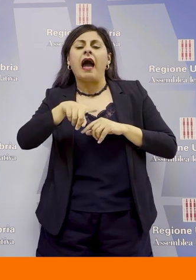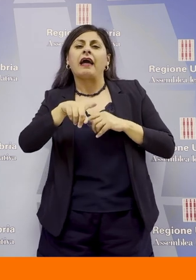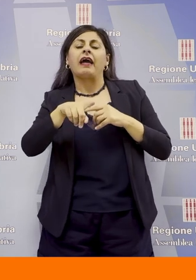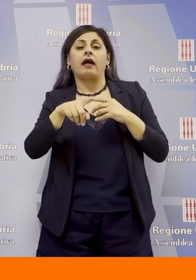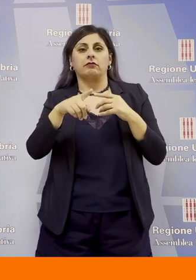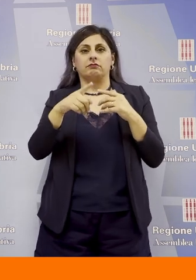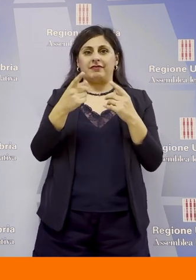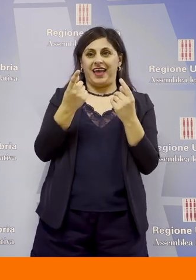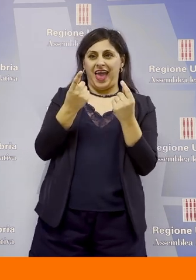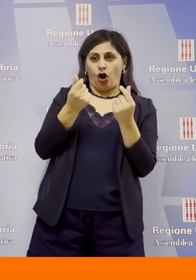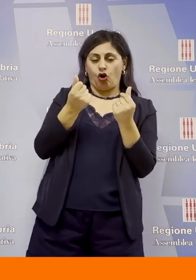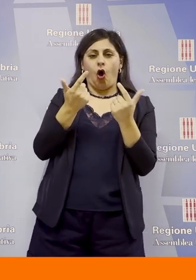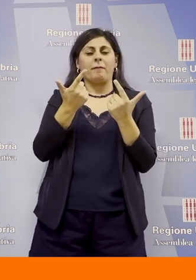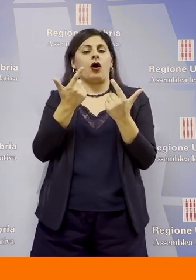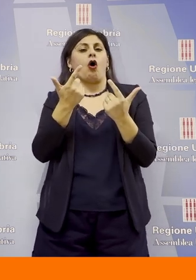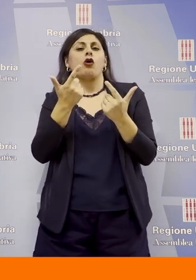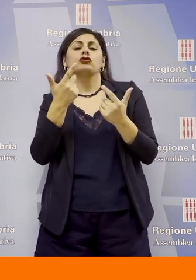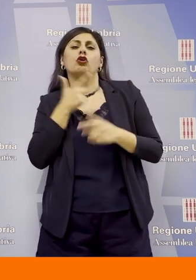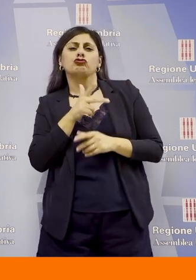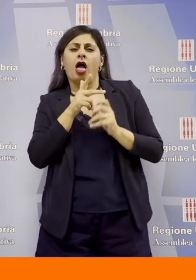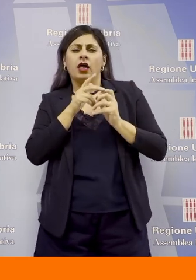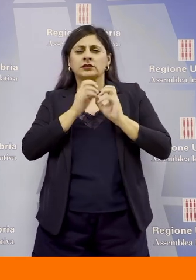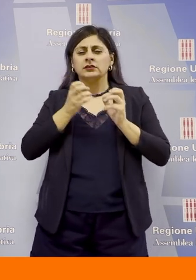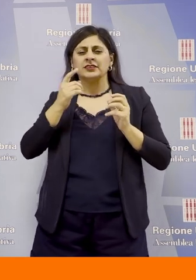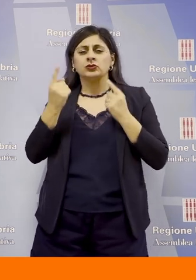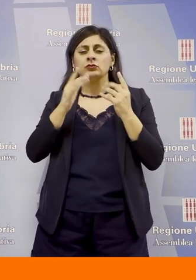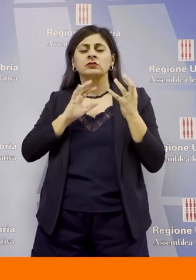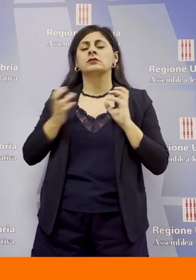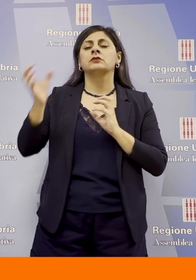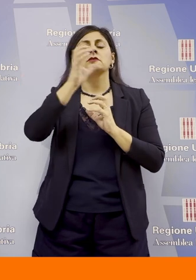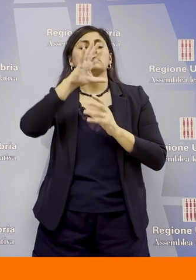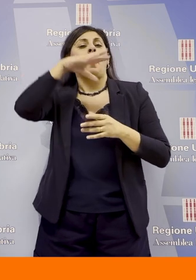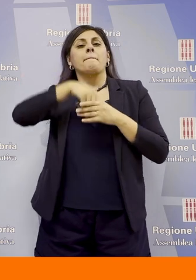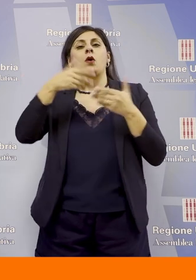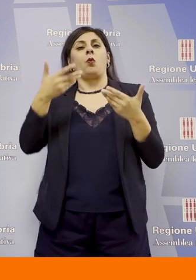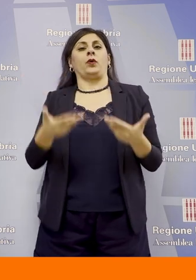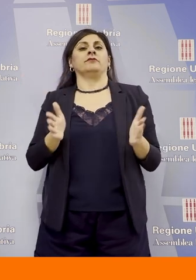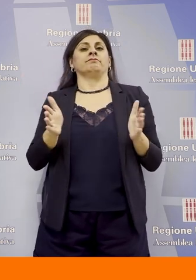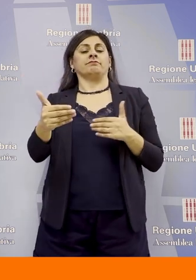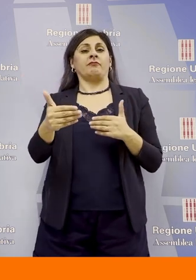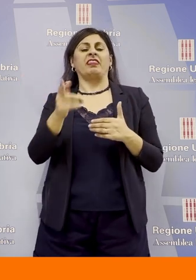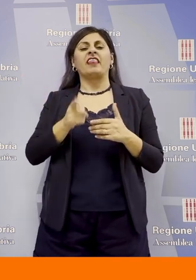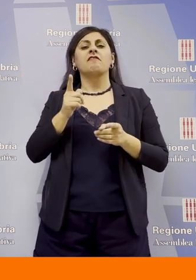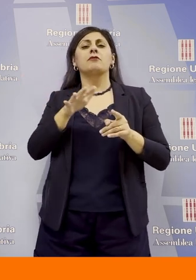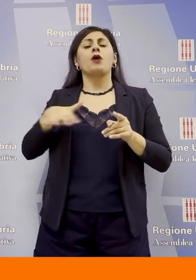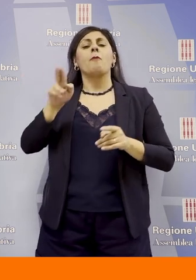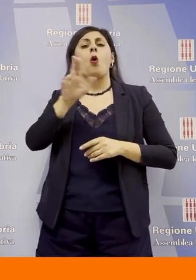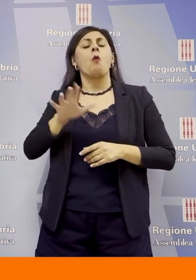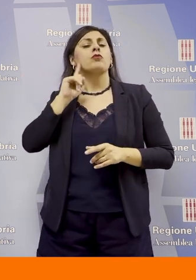economici e sociali. Possiamo in questi mesi rendere consapevole il popolo umbro, con la nostra